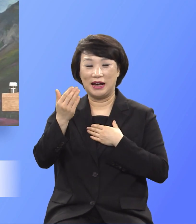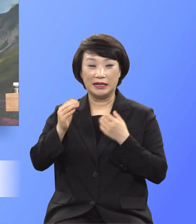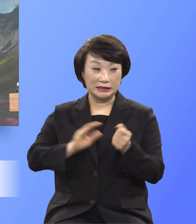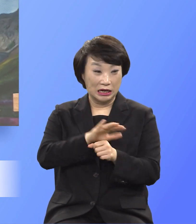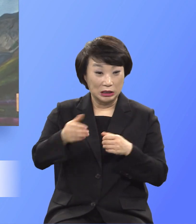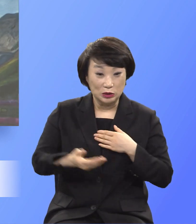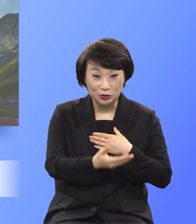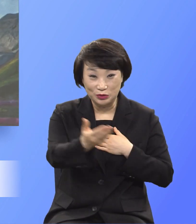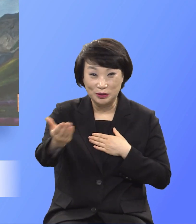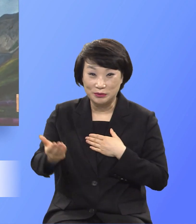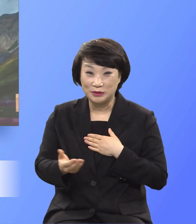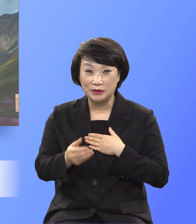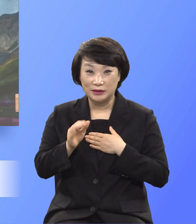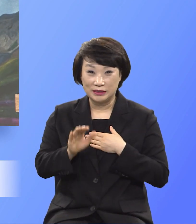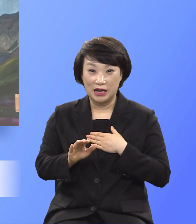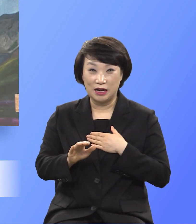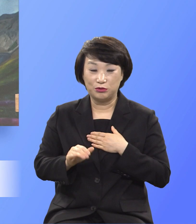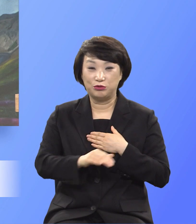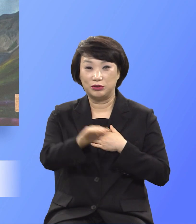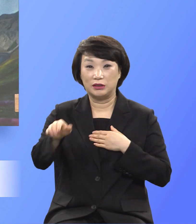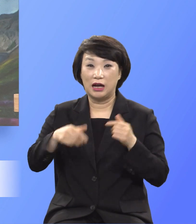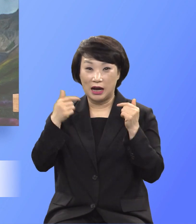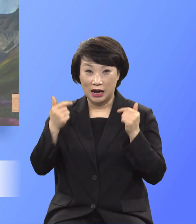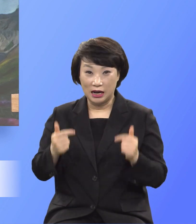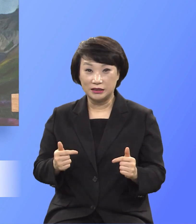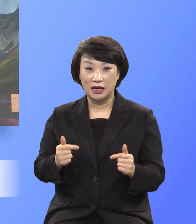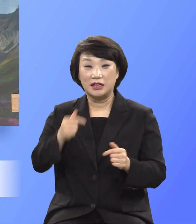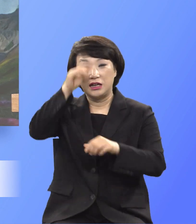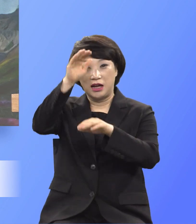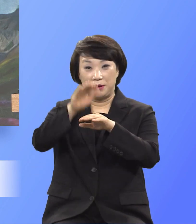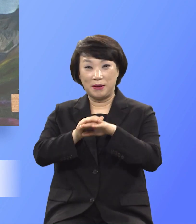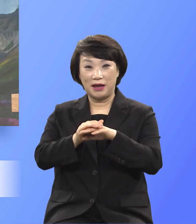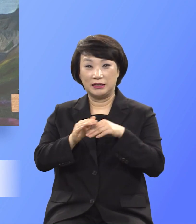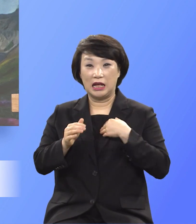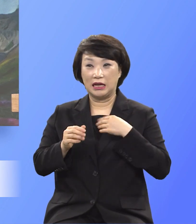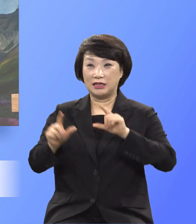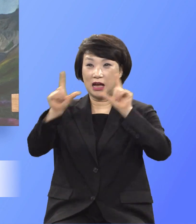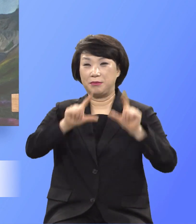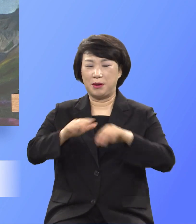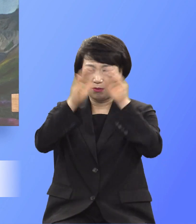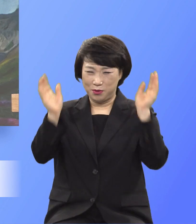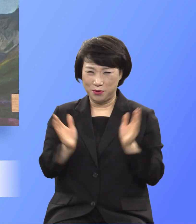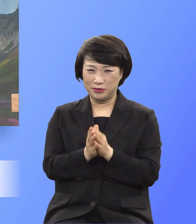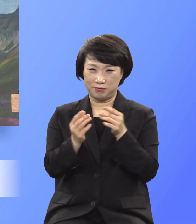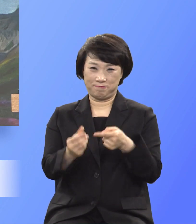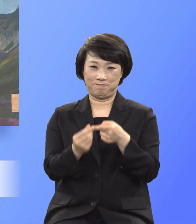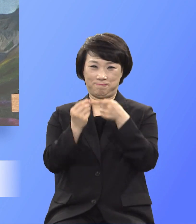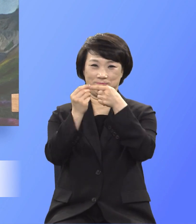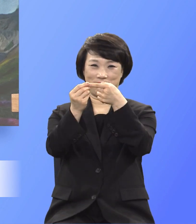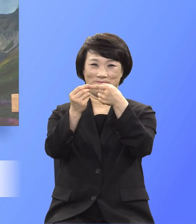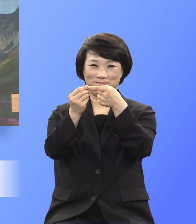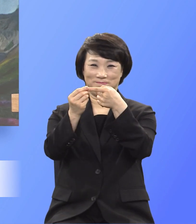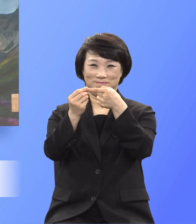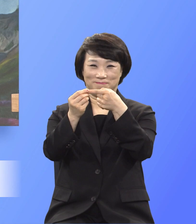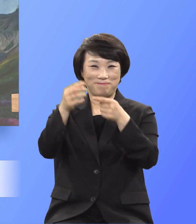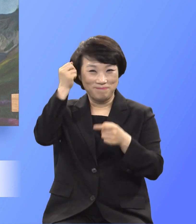연세 가족이오 우리는 항상 예배를 내 삶의 제일로 삼아야 합니다 기도도